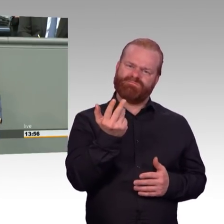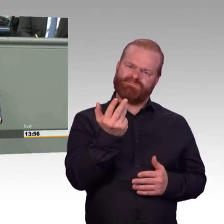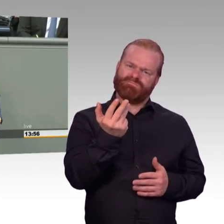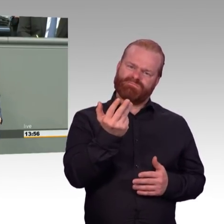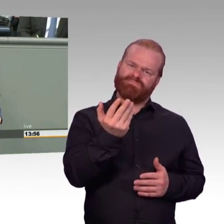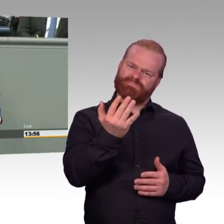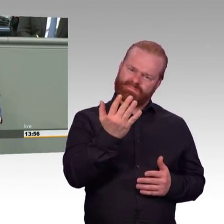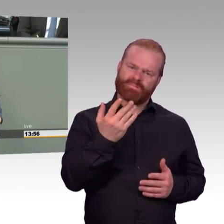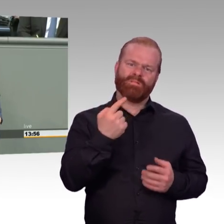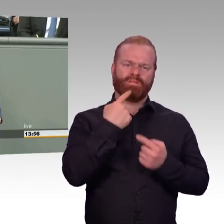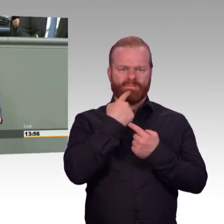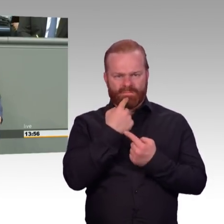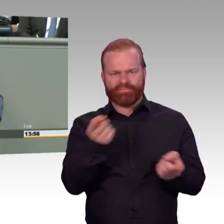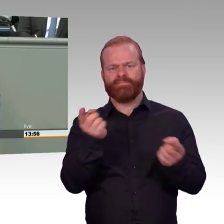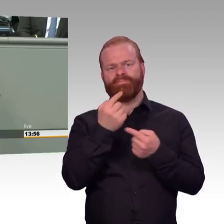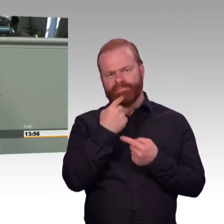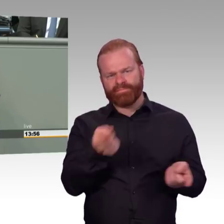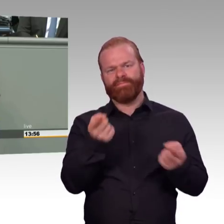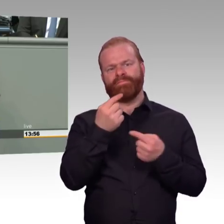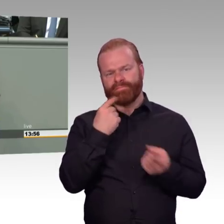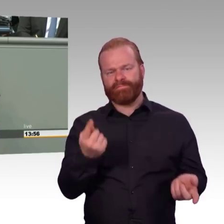vielen Menschen zu Lohn und Brot verholfen hat.